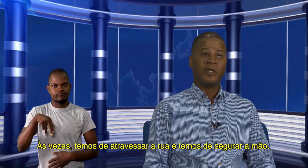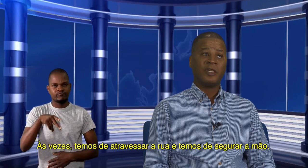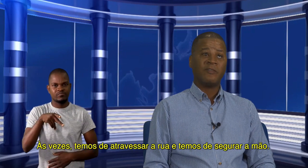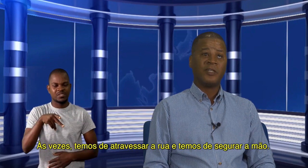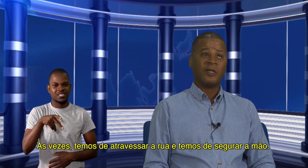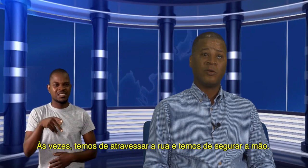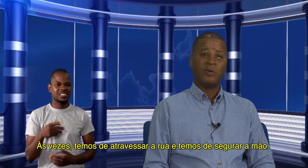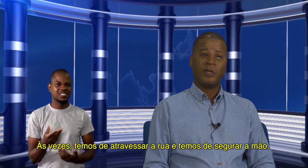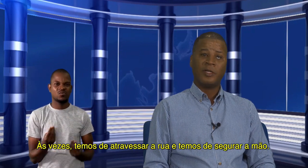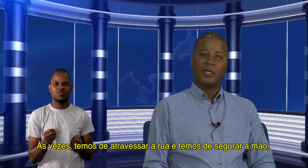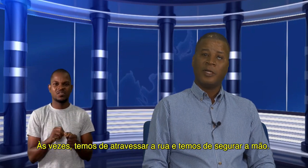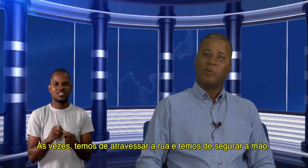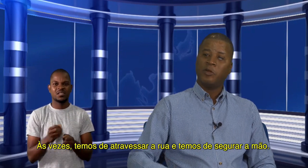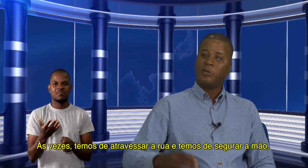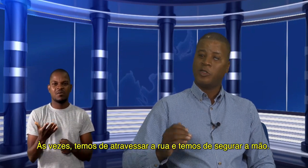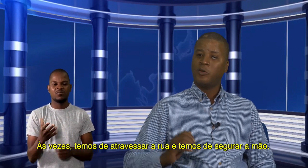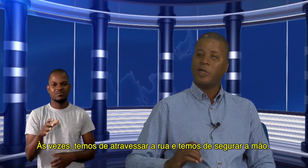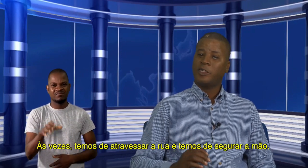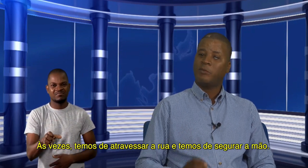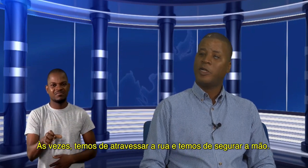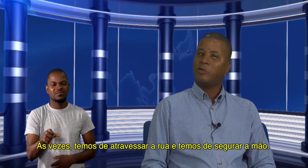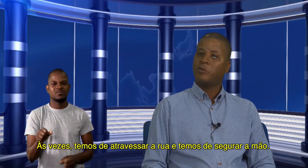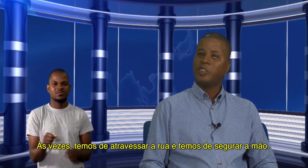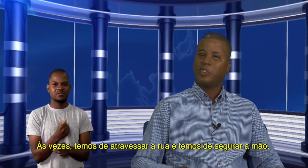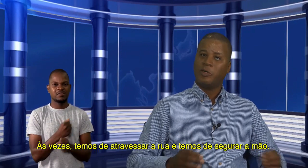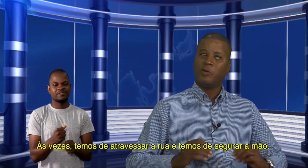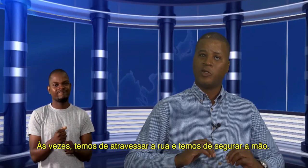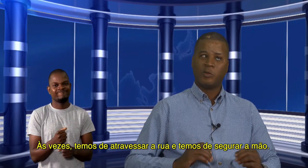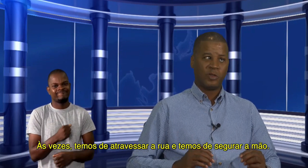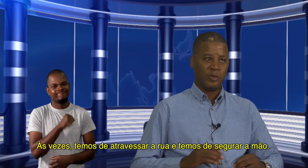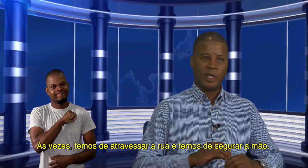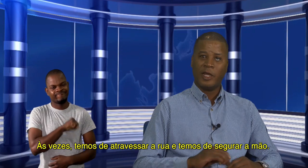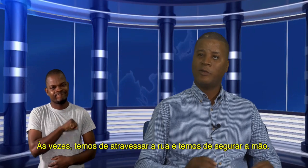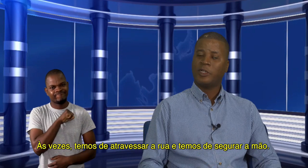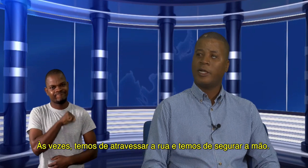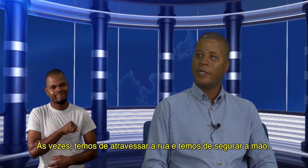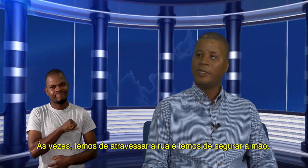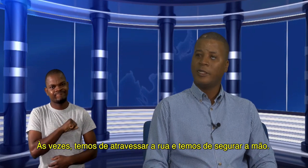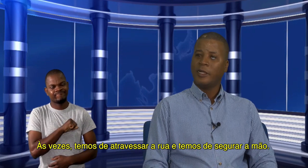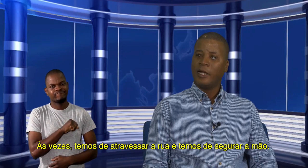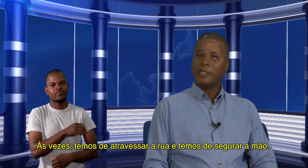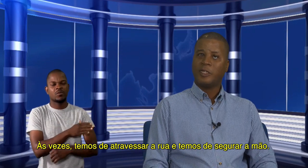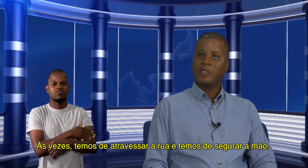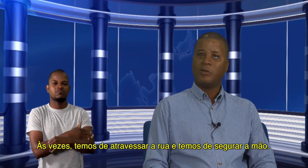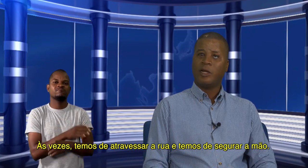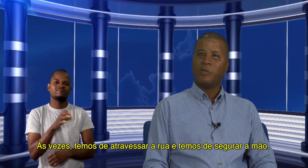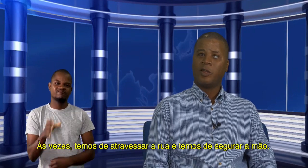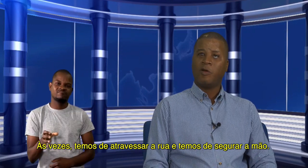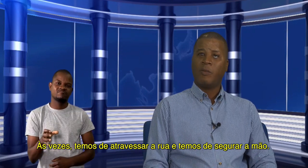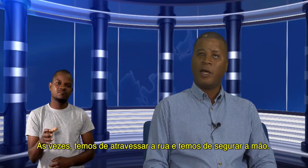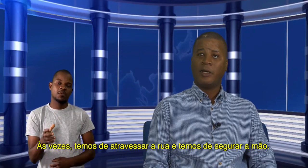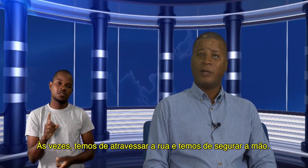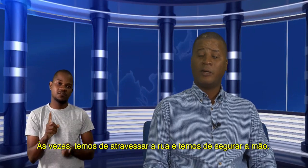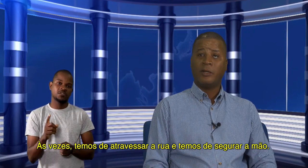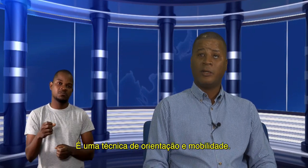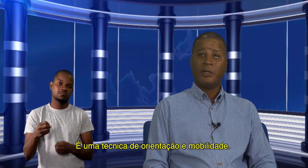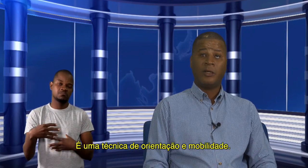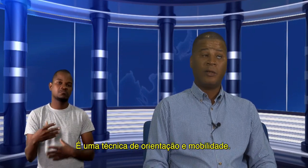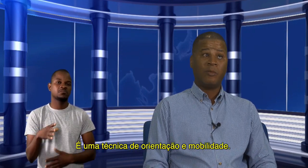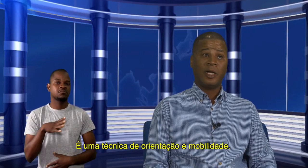de atravessar a rua, não podemos segurar as mãos, mas nós somos obrigados a ter que segurar, porque é uma